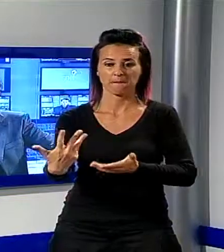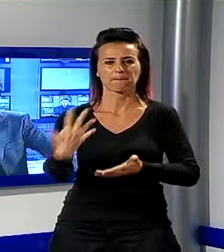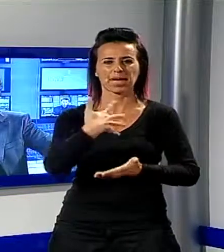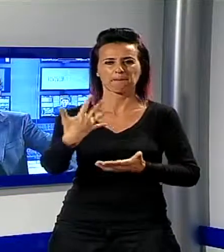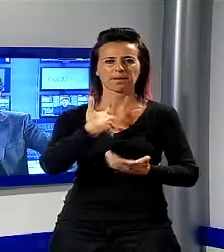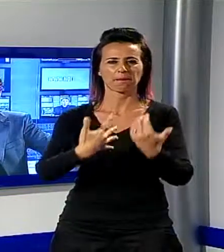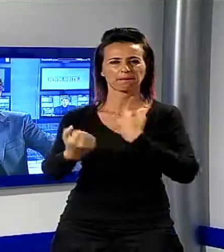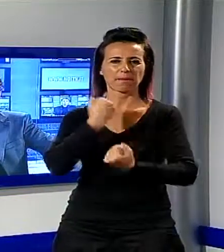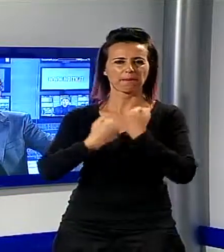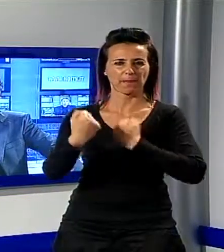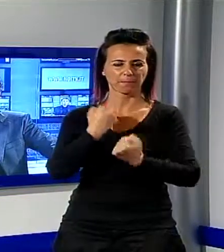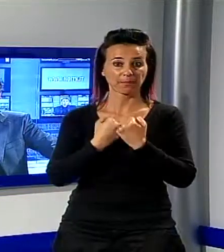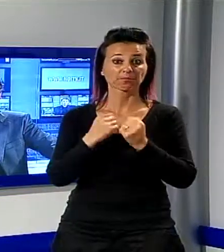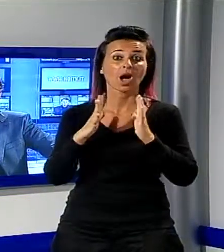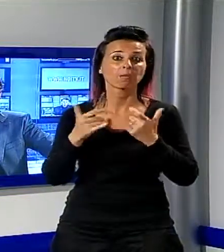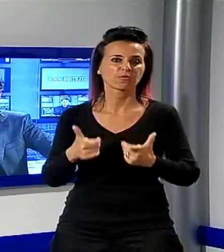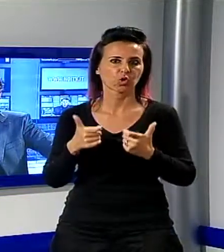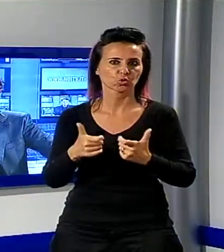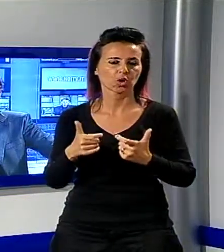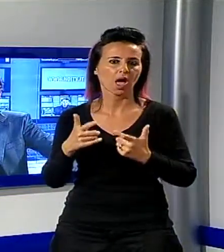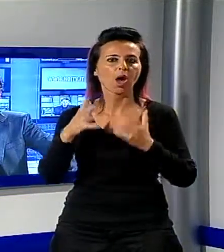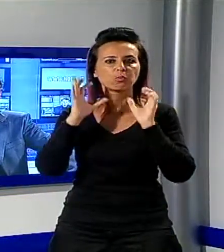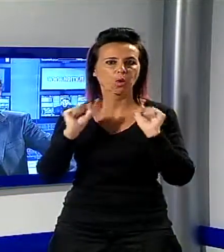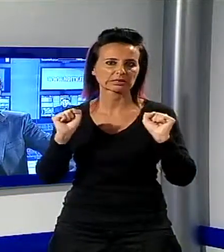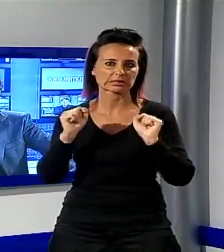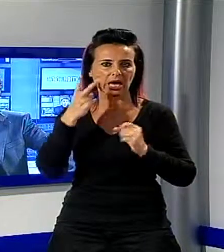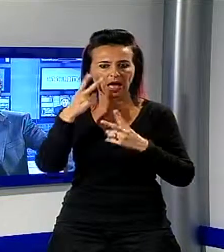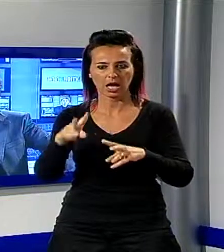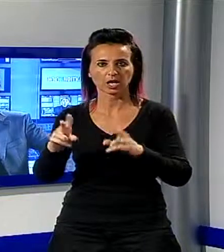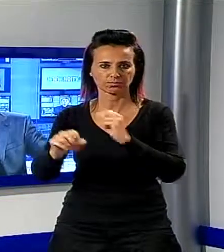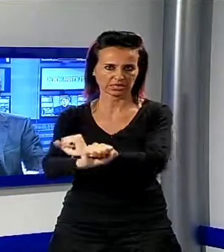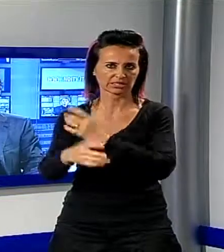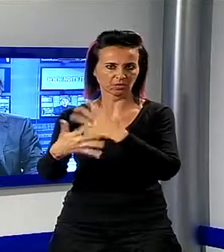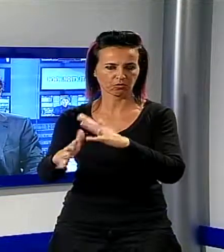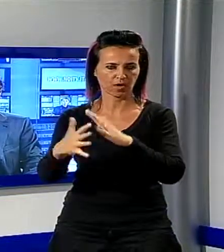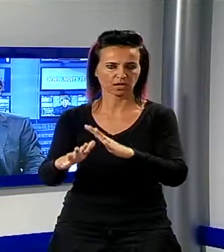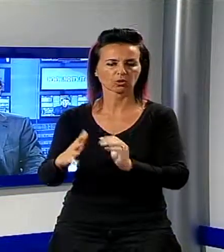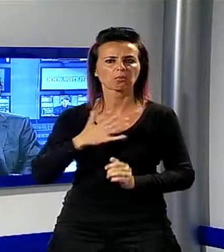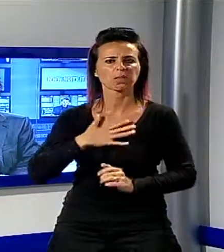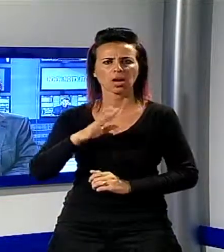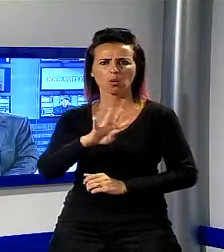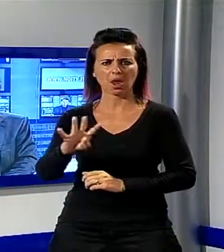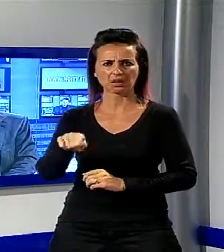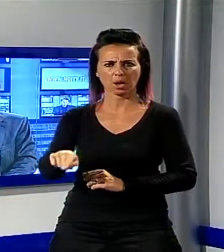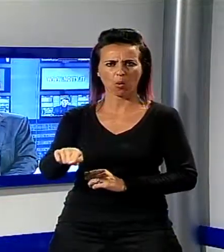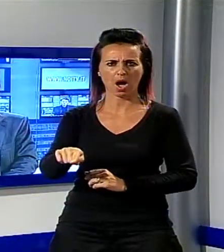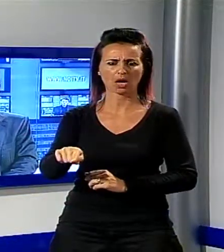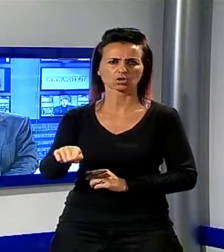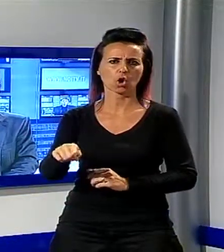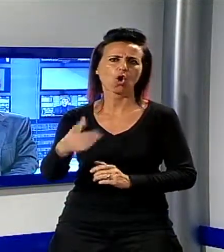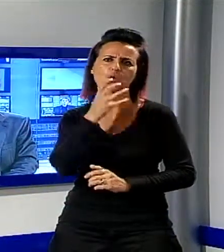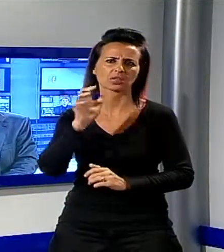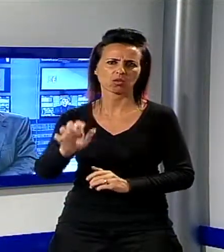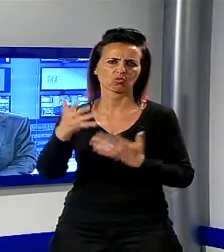carabinieri. Si tratta di un marocchino di 44 anni arrestato per rapina impropria e lesioni personali. Il guardaspiaggio ha